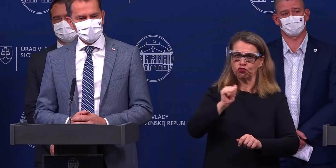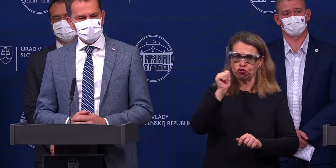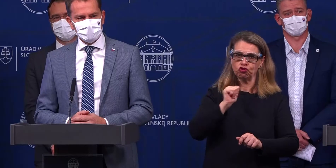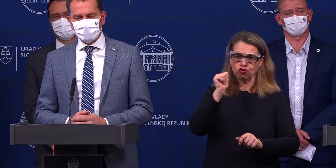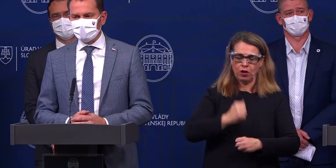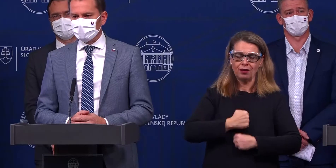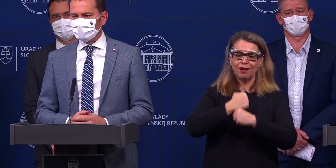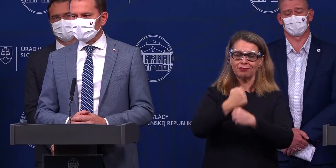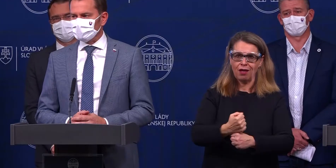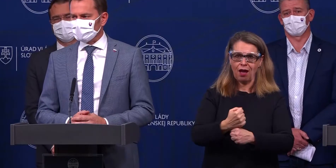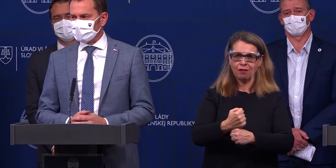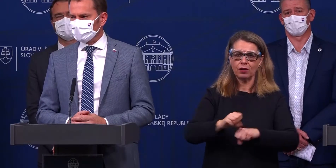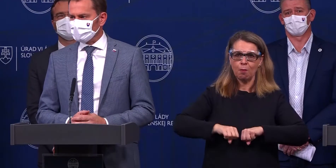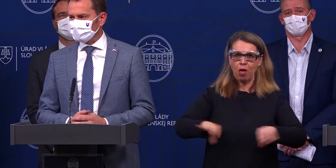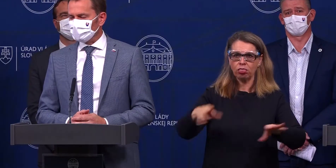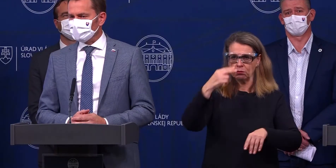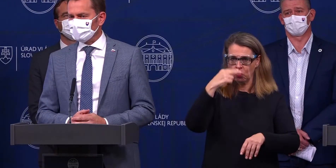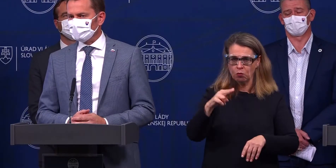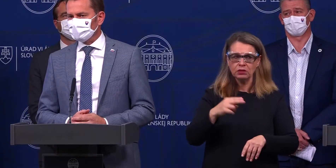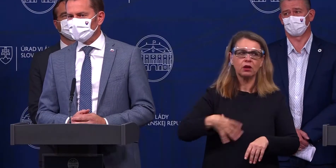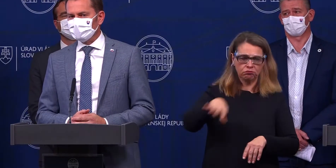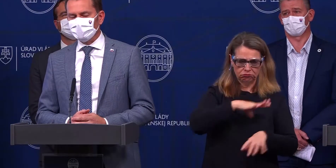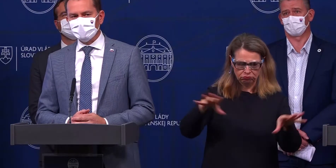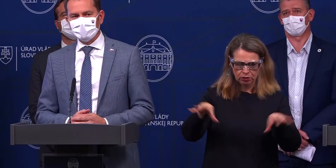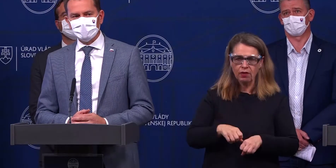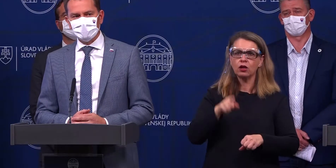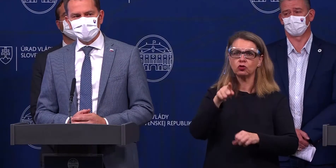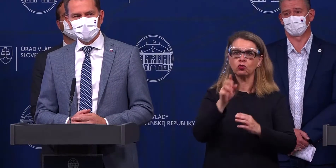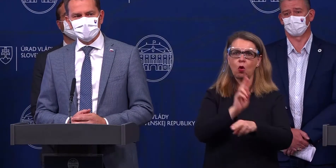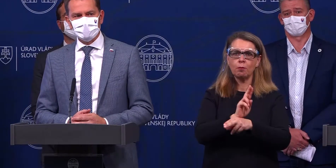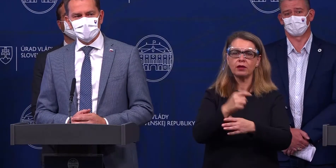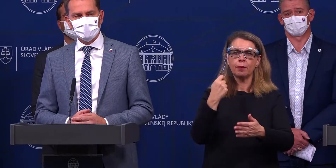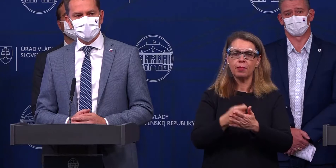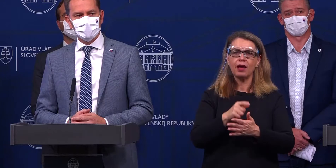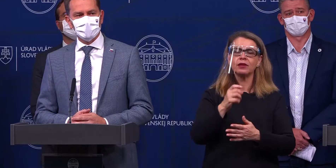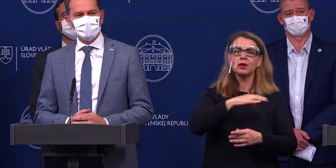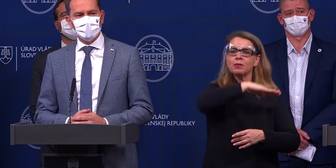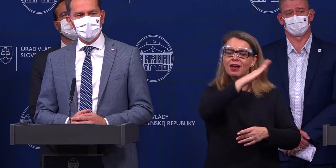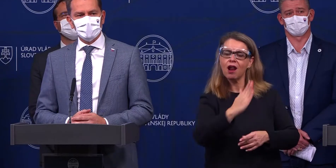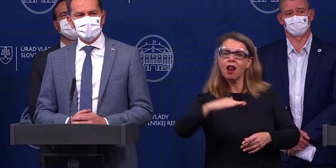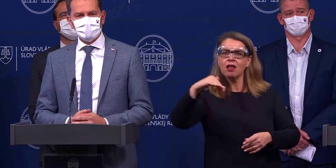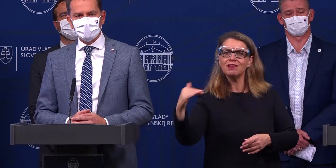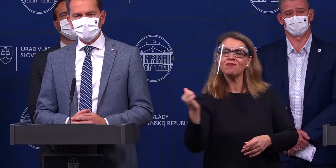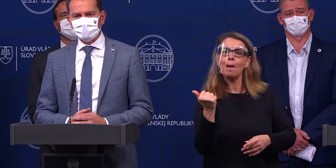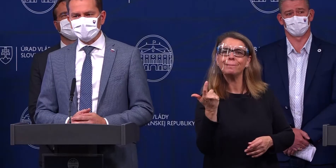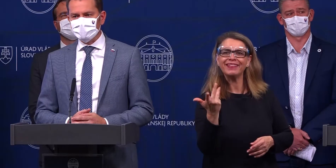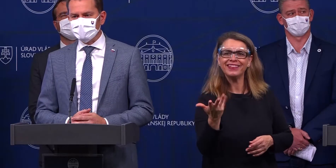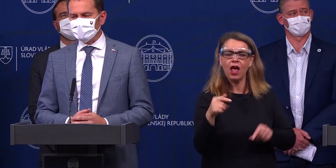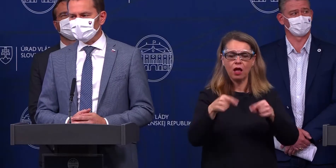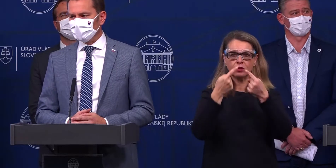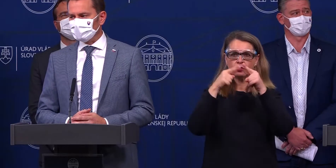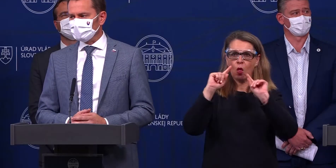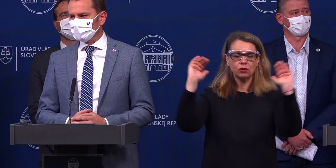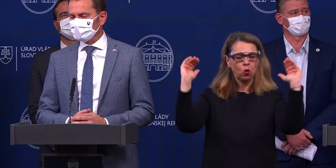komisie a aj dnes to schválil ústredný krízový štáb, že tieto opatrenia budú platiť dovtedy, dokedy sa klzavý median na Slovensku